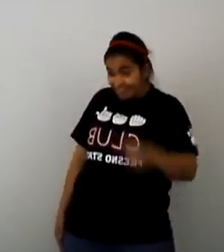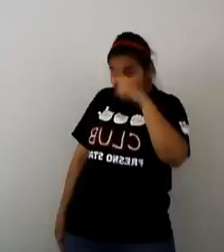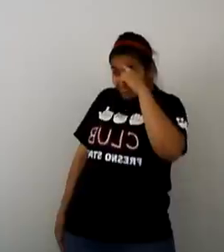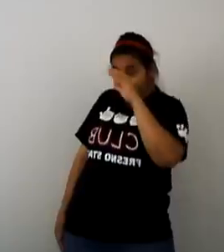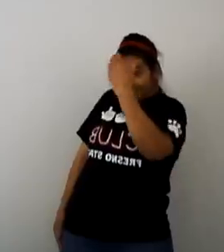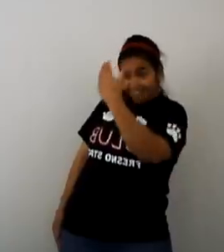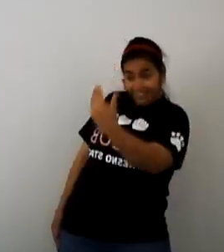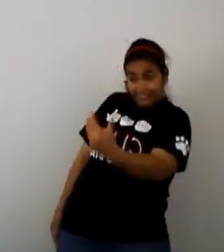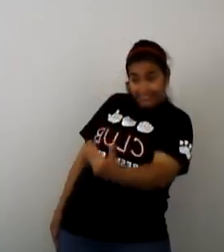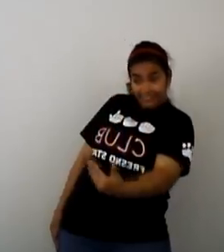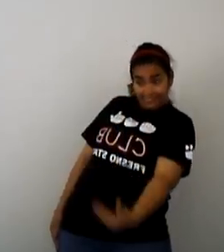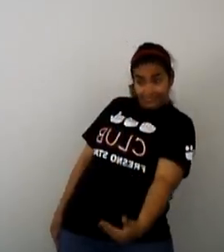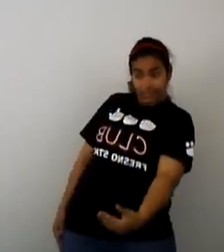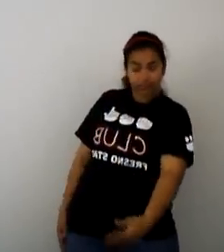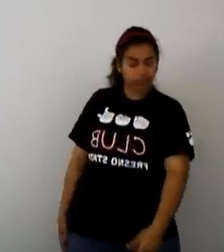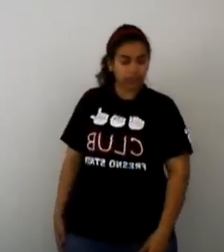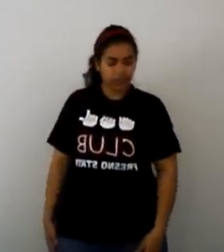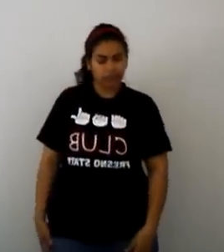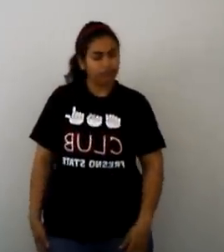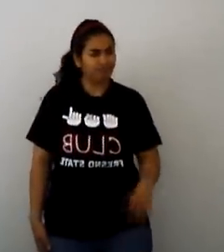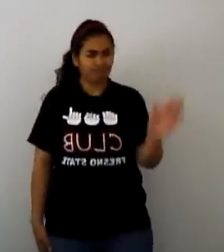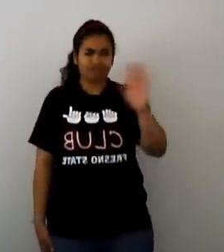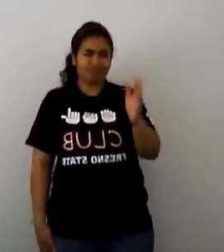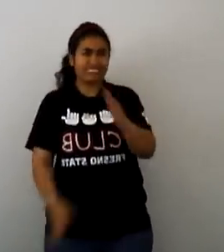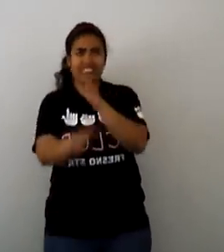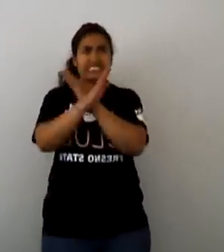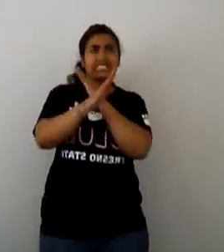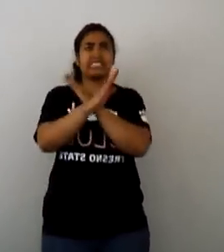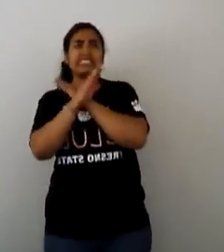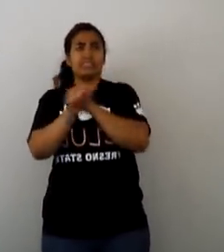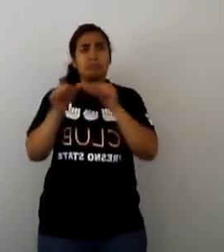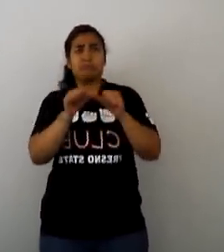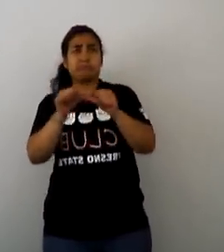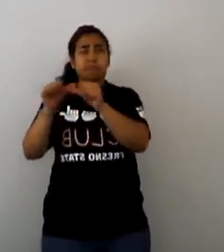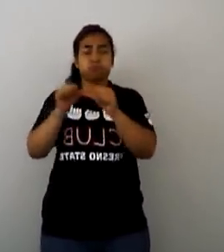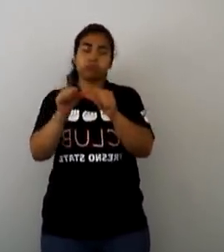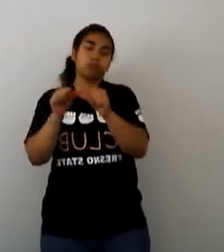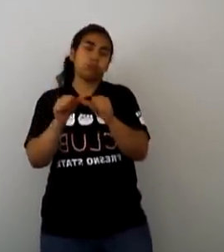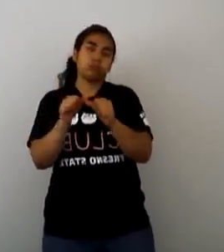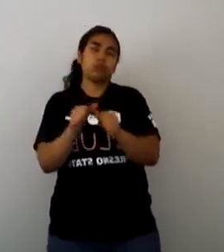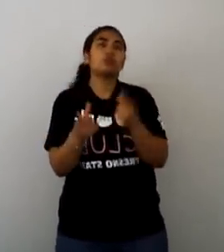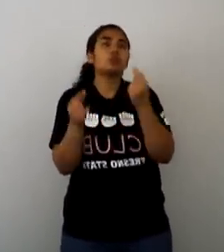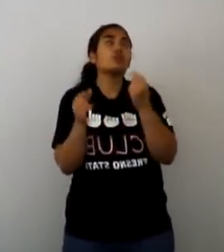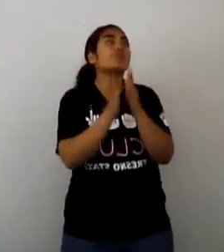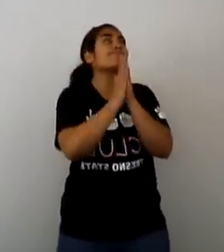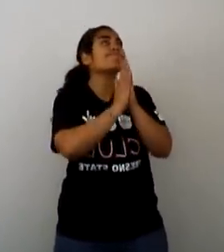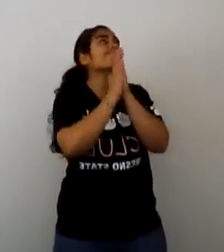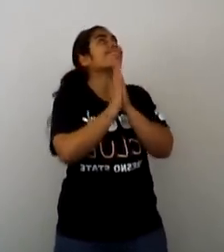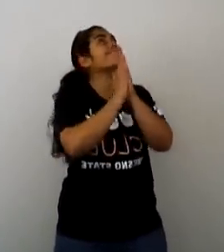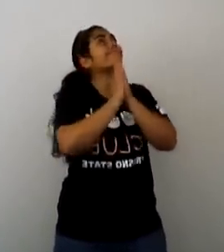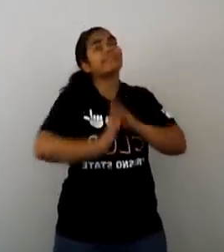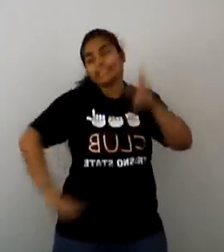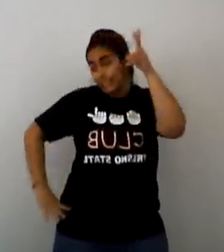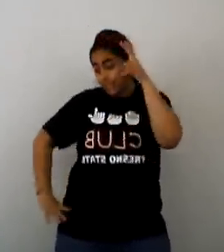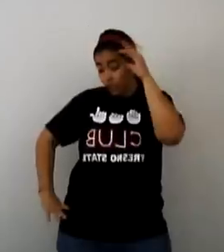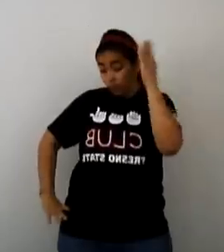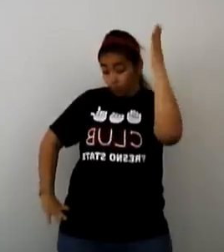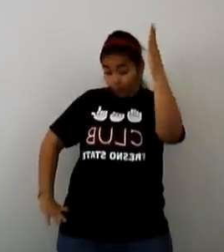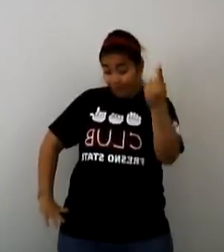Estoy aquí No tienes que luchar, no tienes que defenderte Solo háblame que estoy aquí para protegerte Me sientas